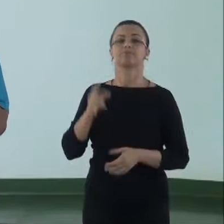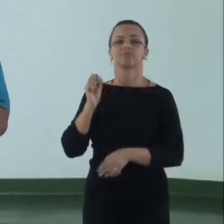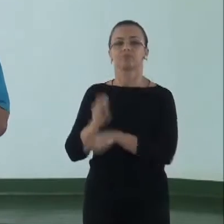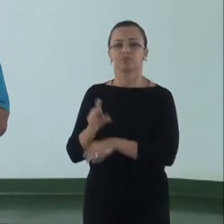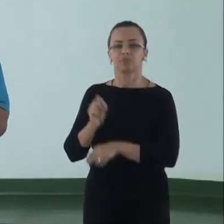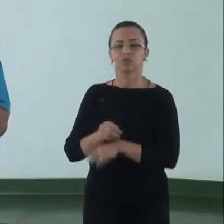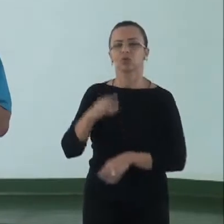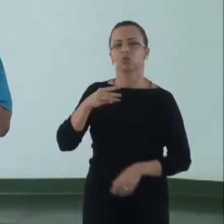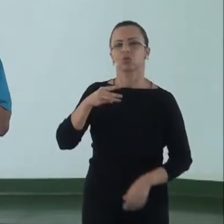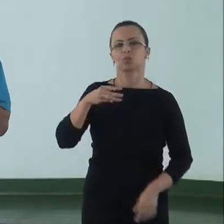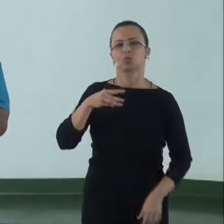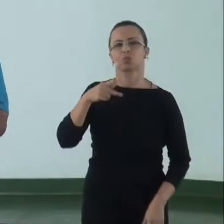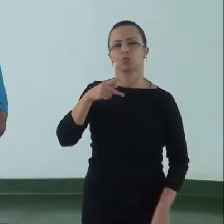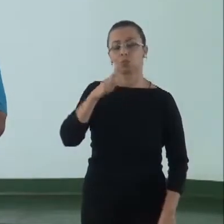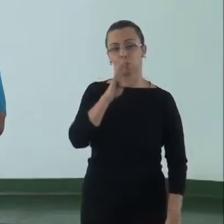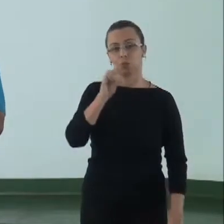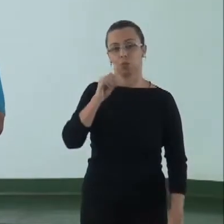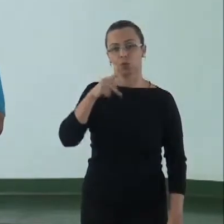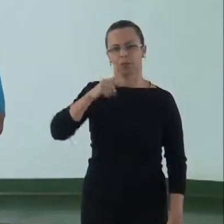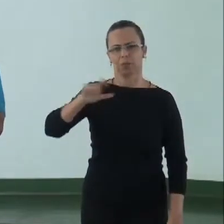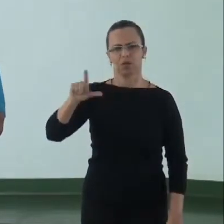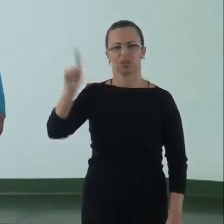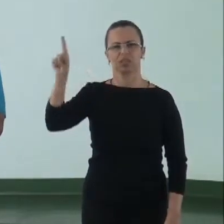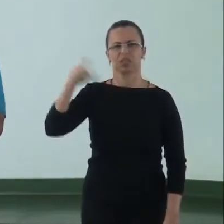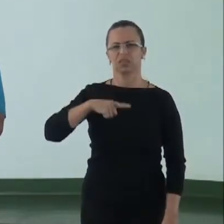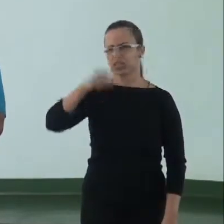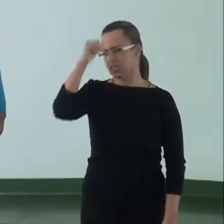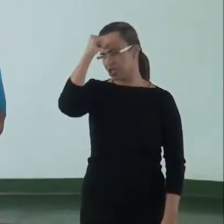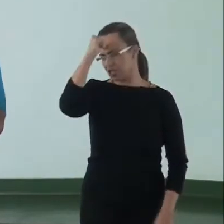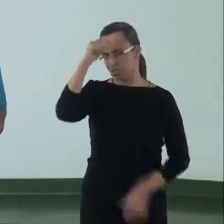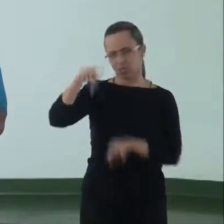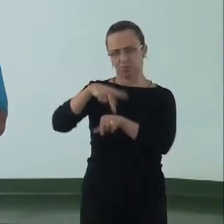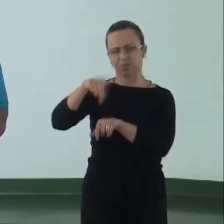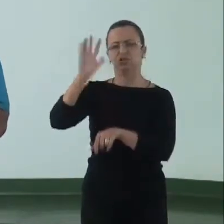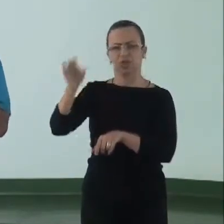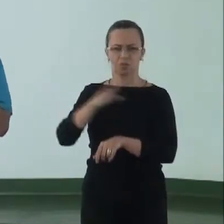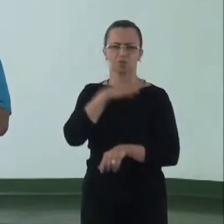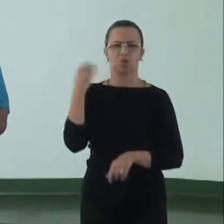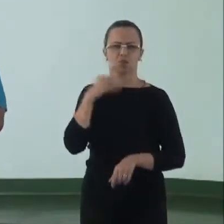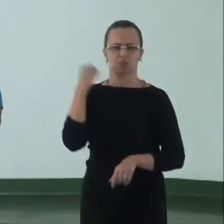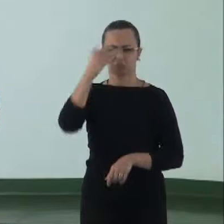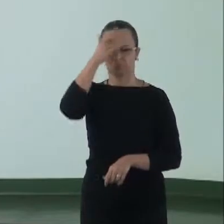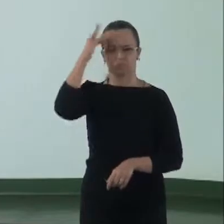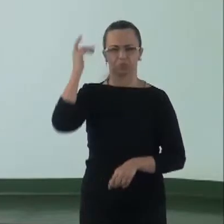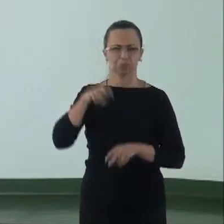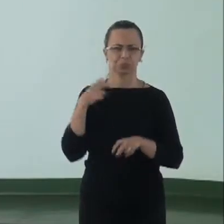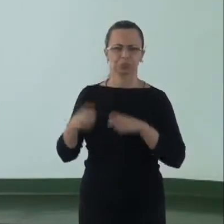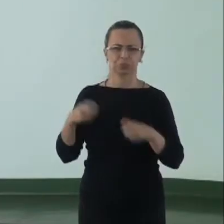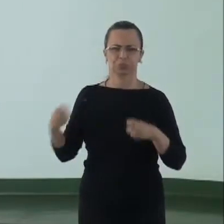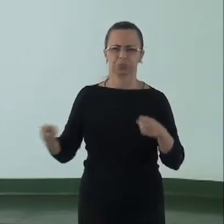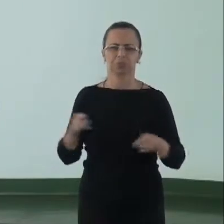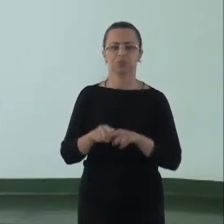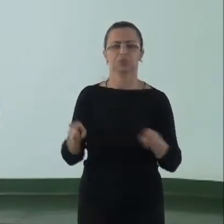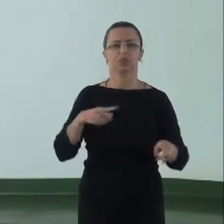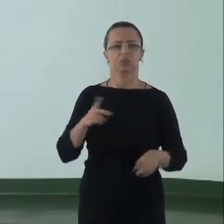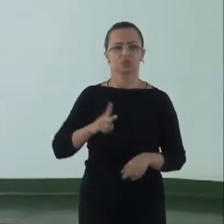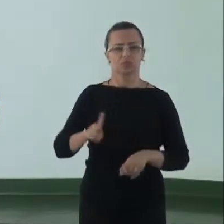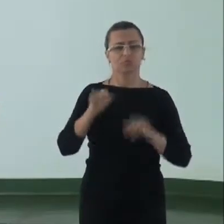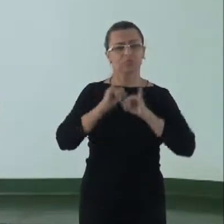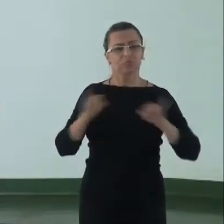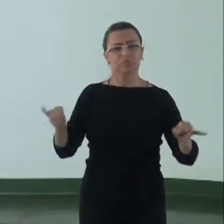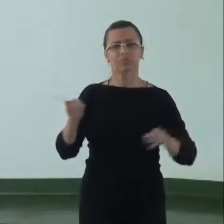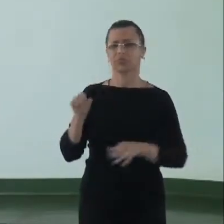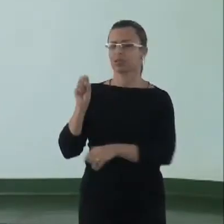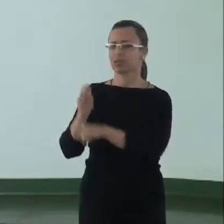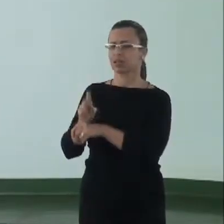em Bhopal, na Índia, quando morreram algumas centenas de pessoas. E a campanha permanente contra o uso de agrotóxicos e pela vida